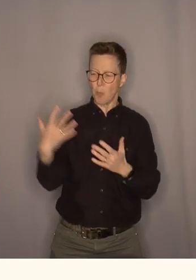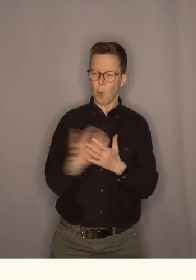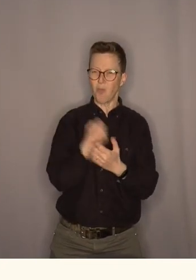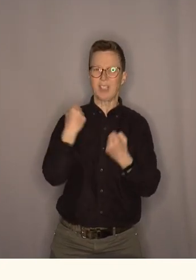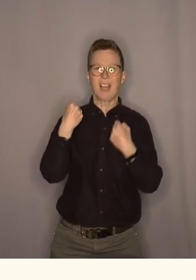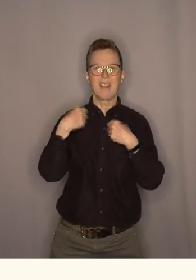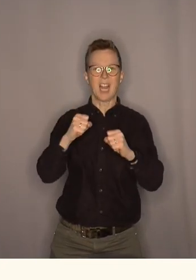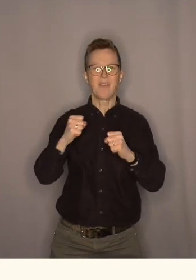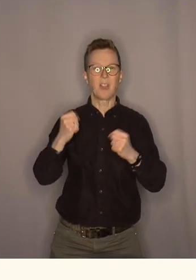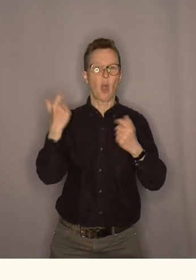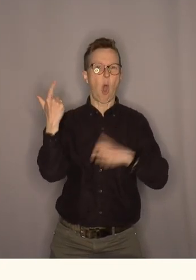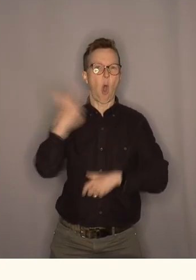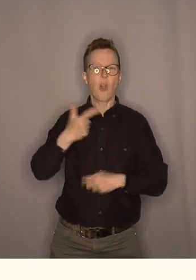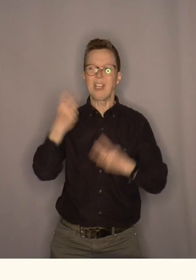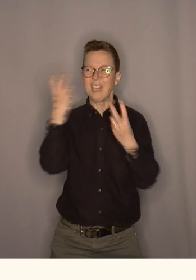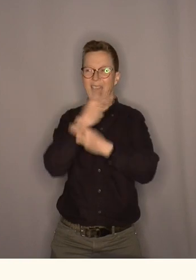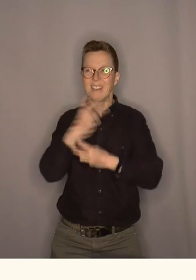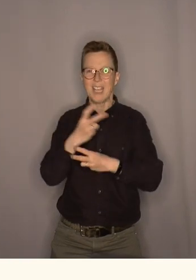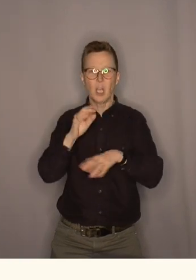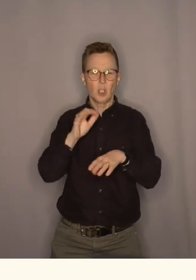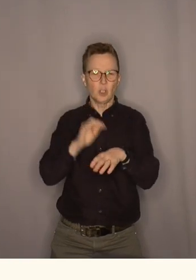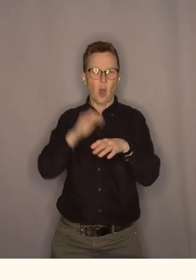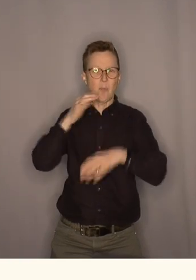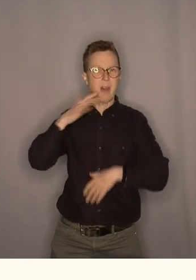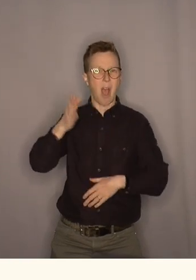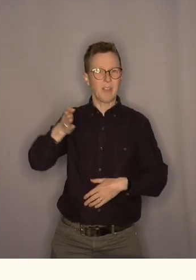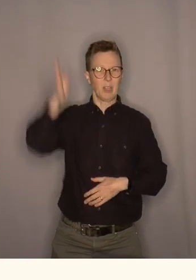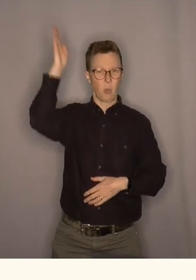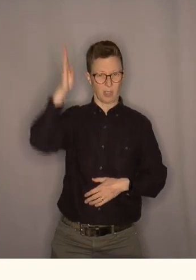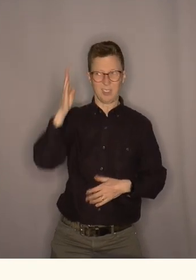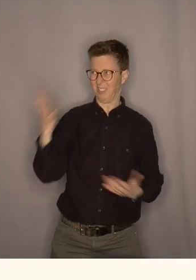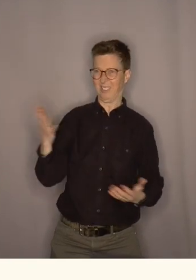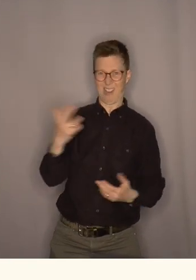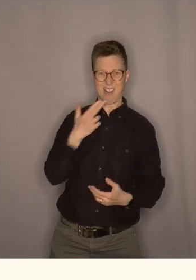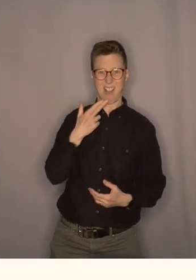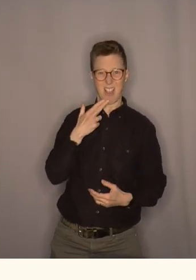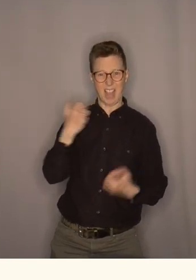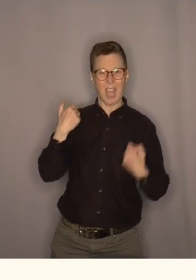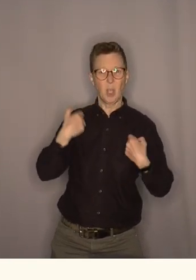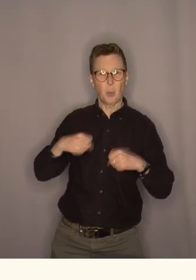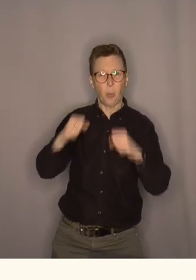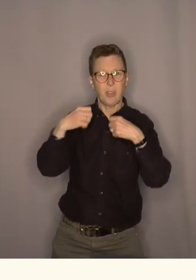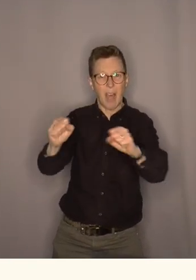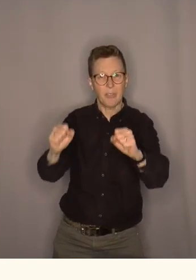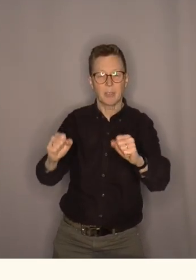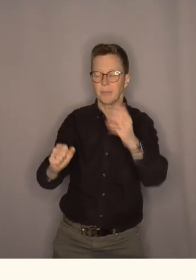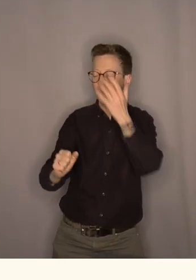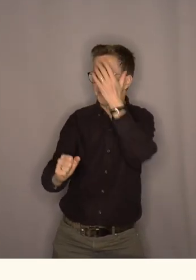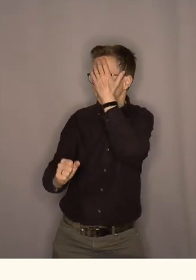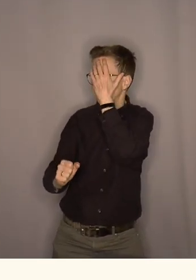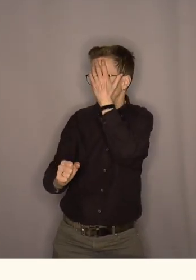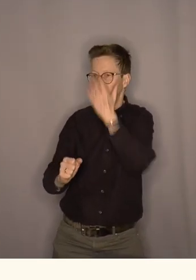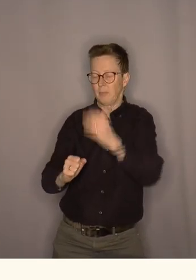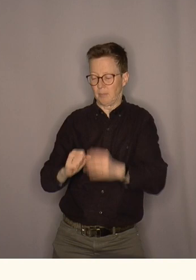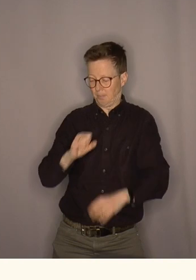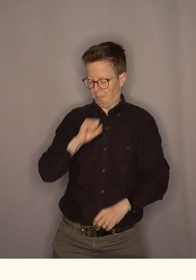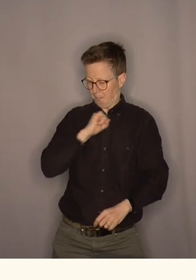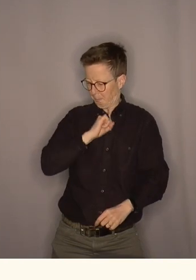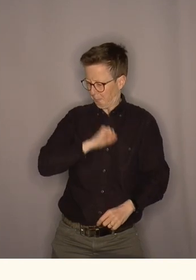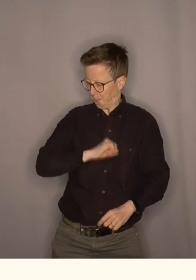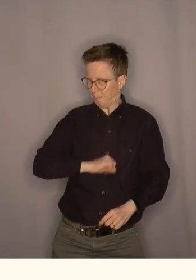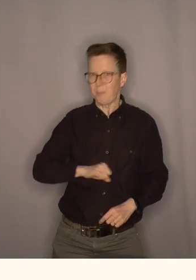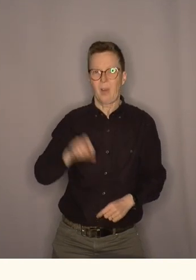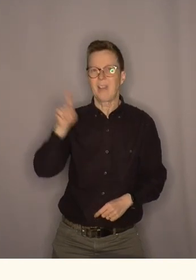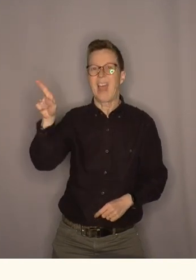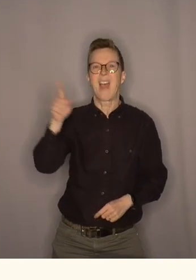sårbart havområde i nord at det skal være dugnad. Det er gremmes faktisk. Jeg synes at dette er